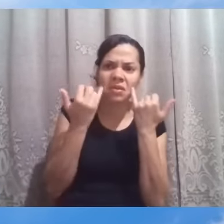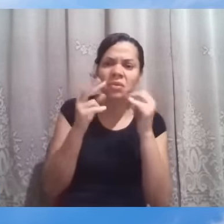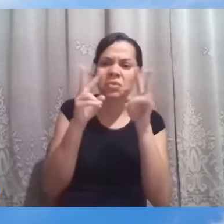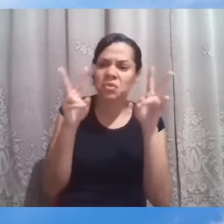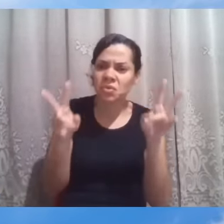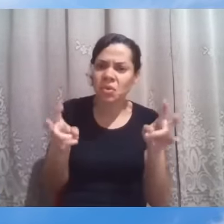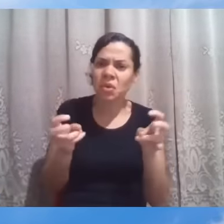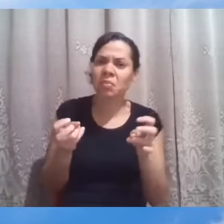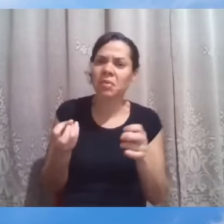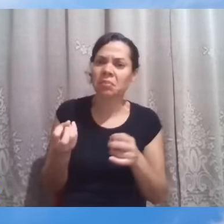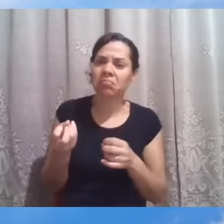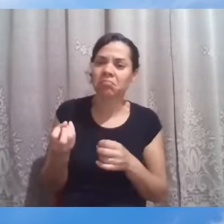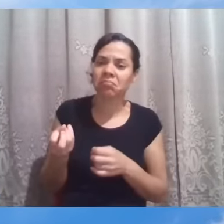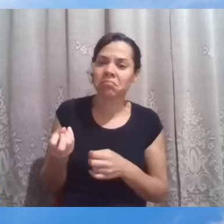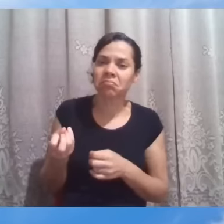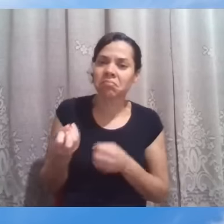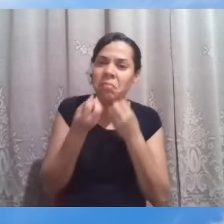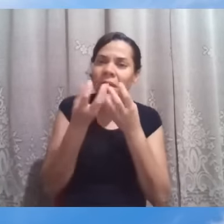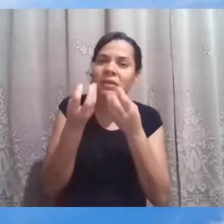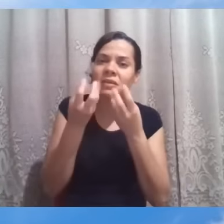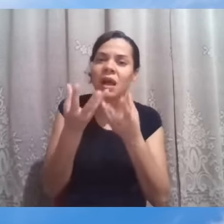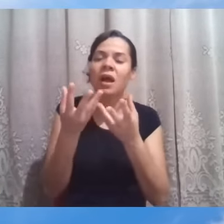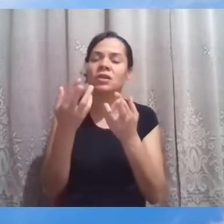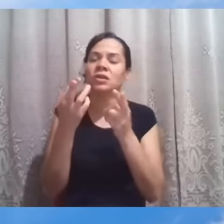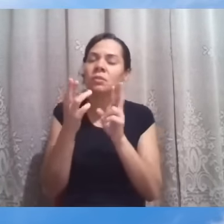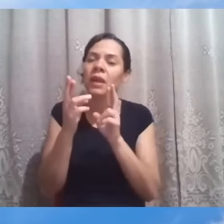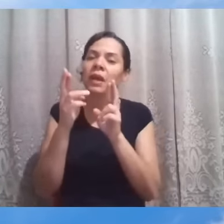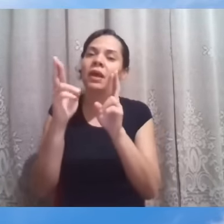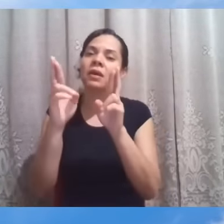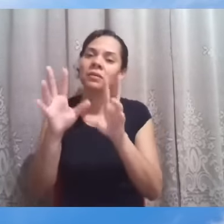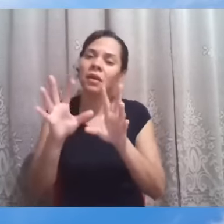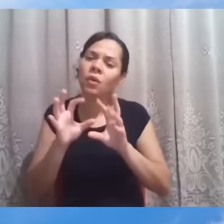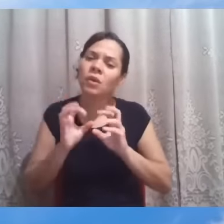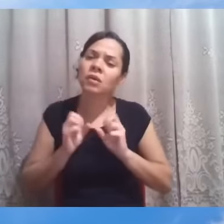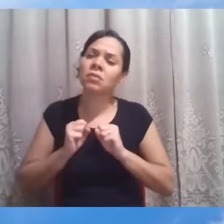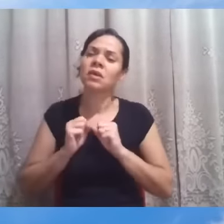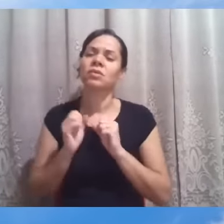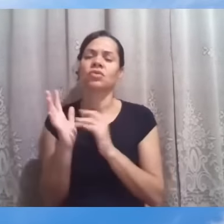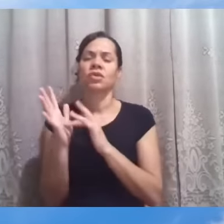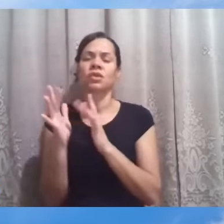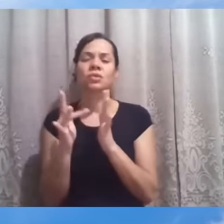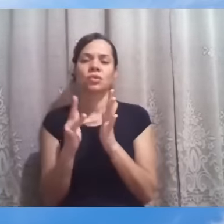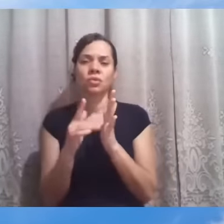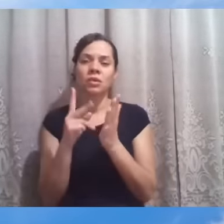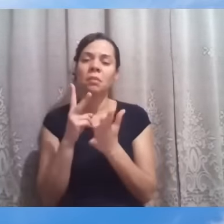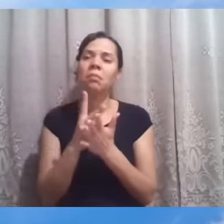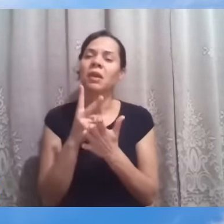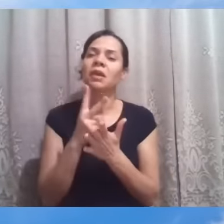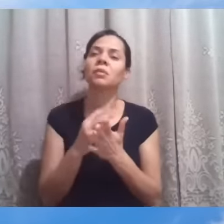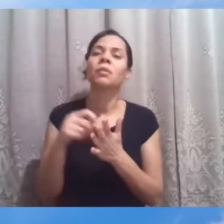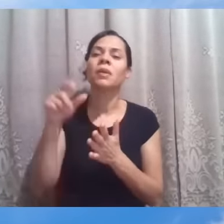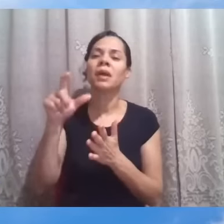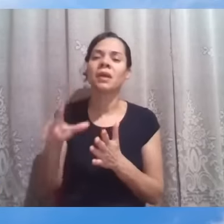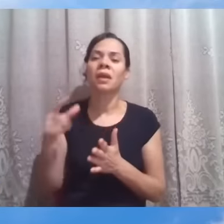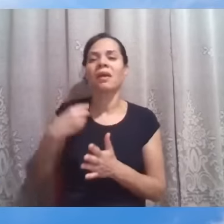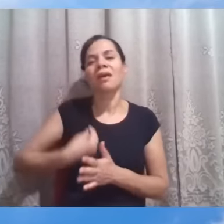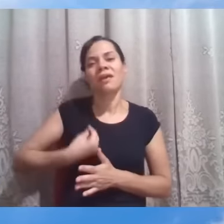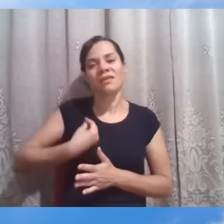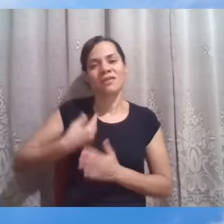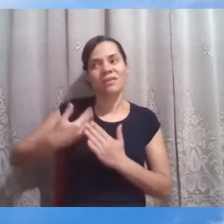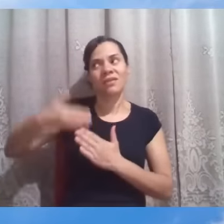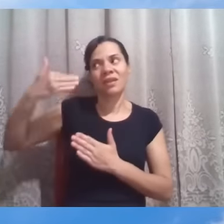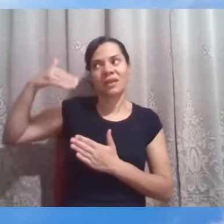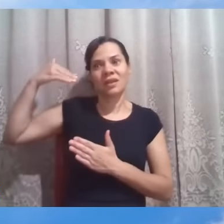mensagem de esperança, sobre o acolhimento profundo de Jesus, mesmo para com aqueles cuja vida pré-igressa era a mais